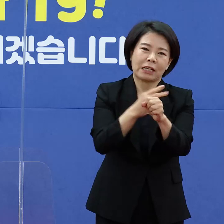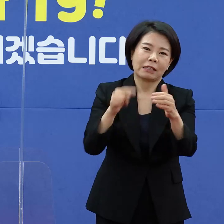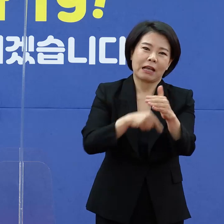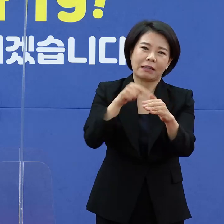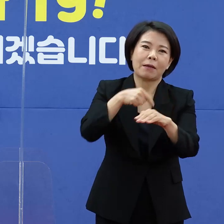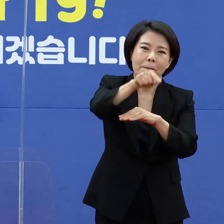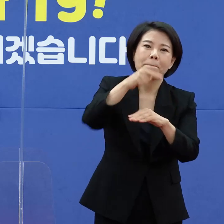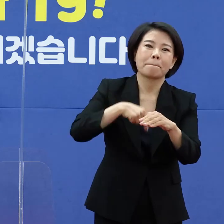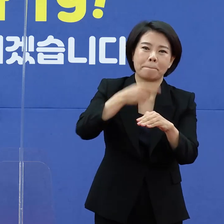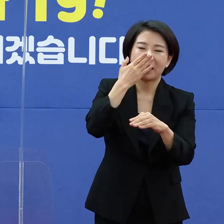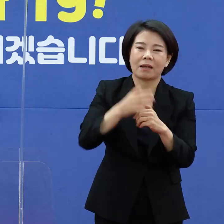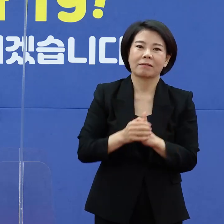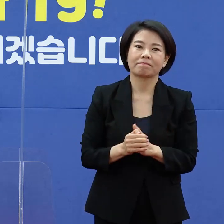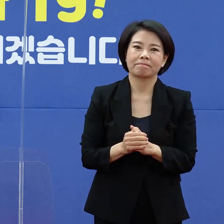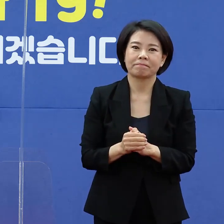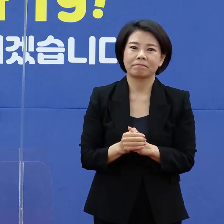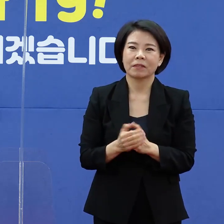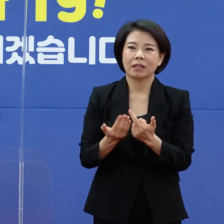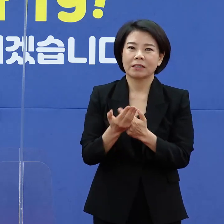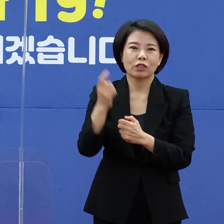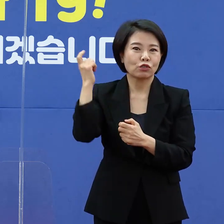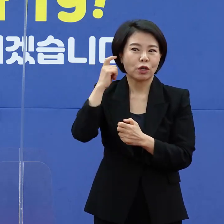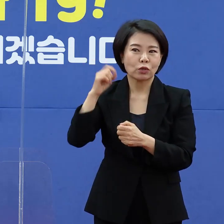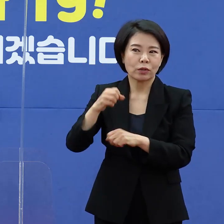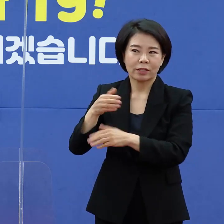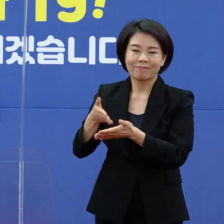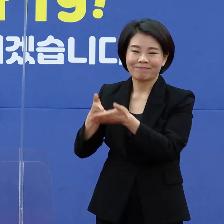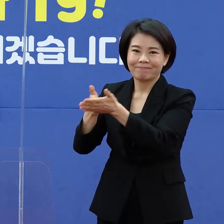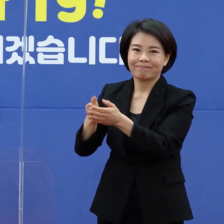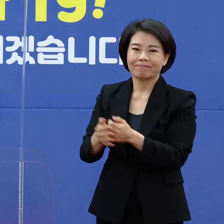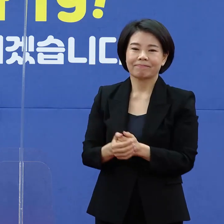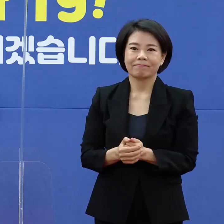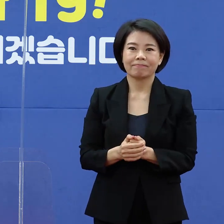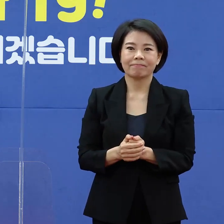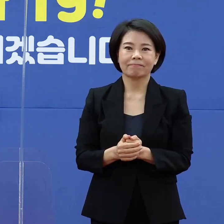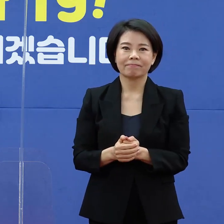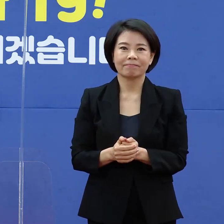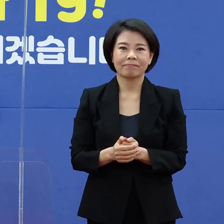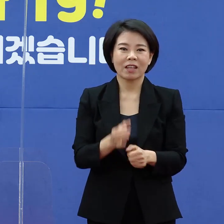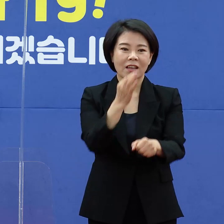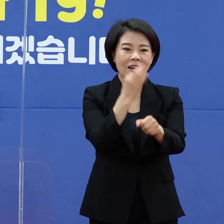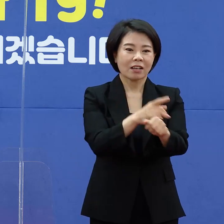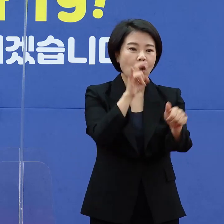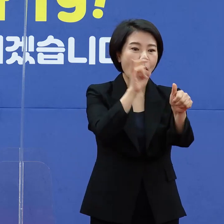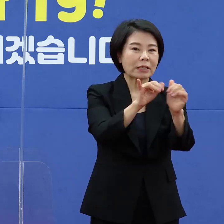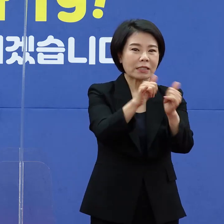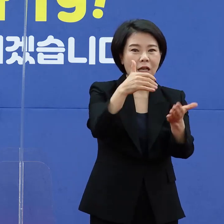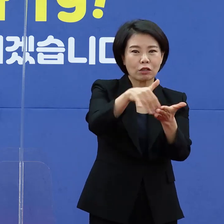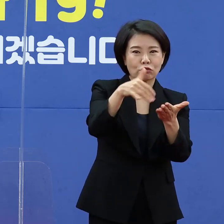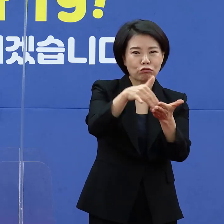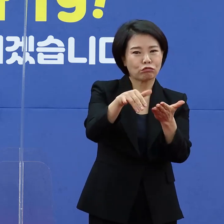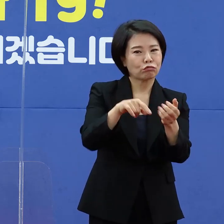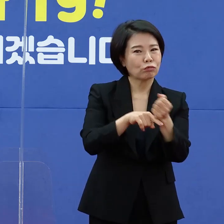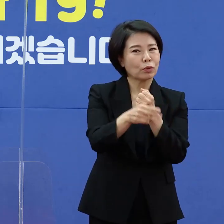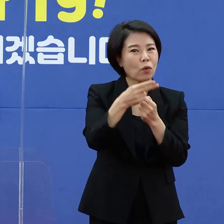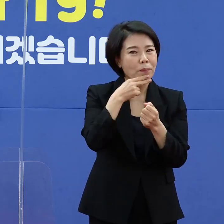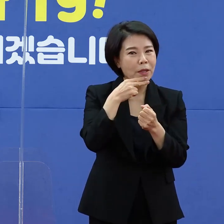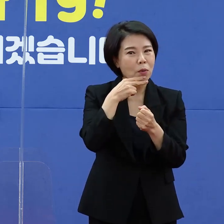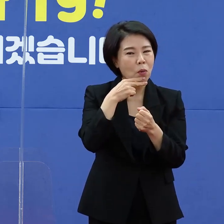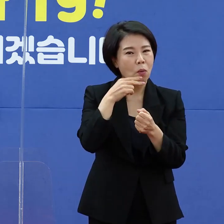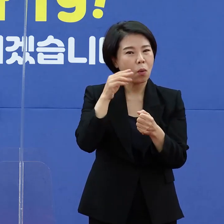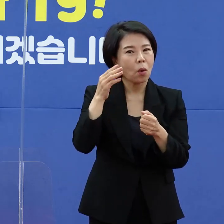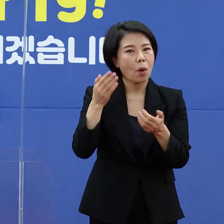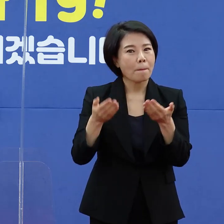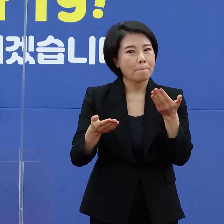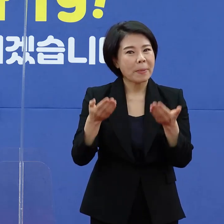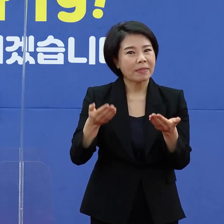제주의 소리 박성훈 기자입니다. 단순 확진자 수가 의미하다고 판단하신다면